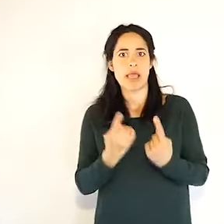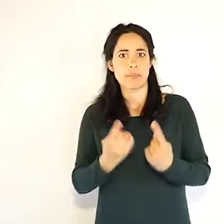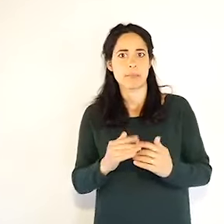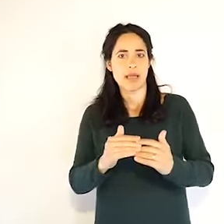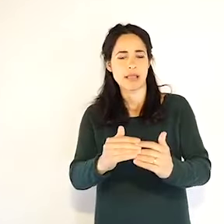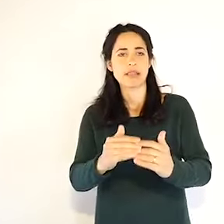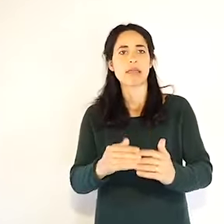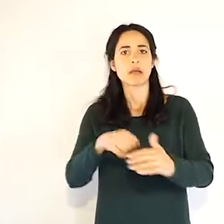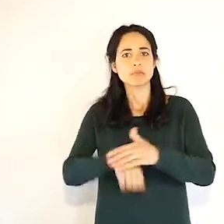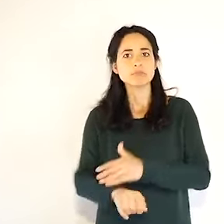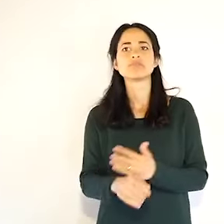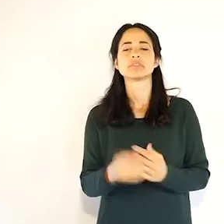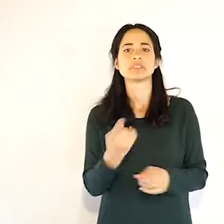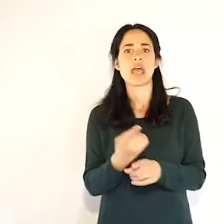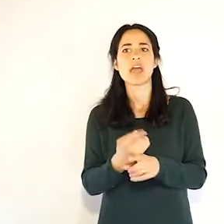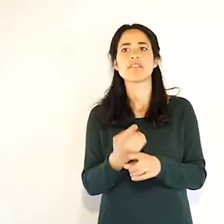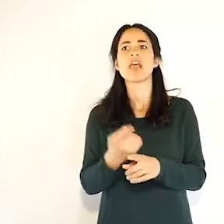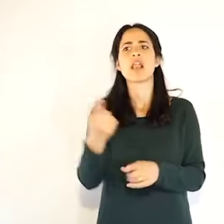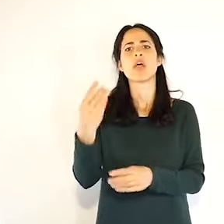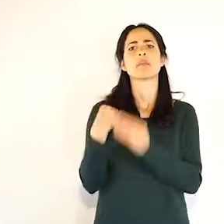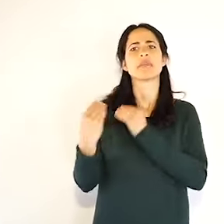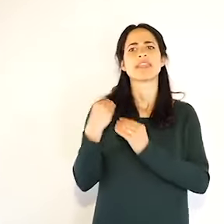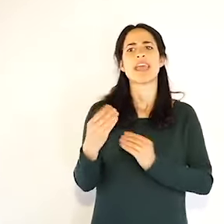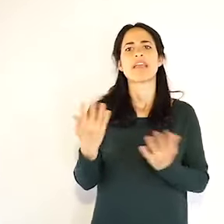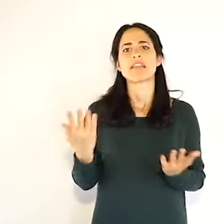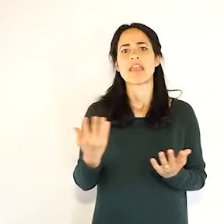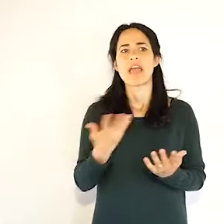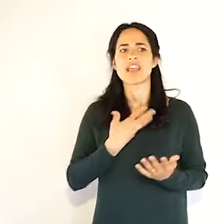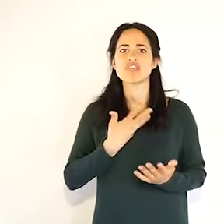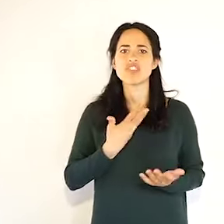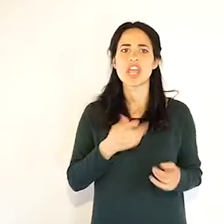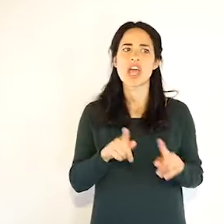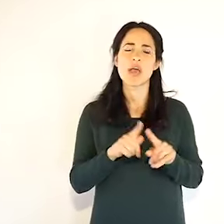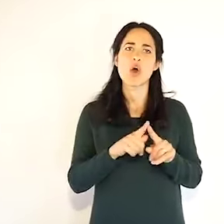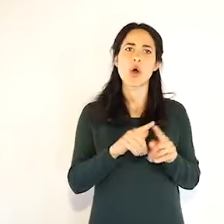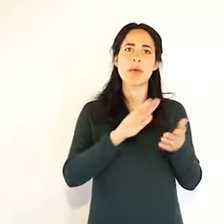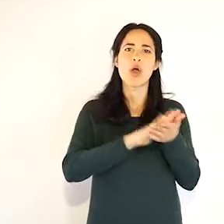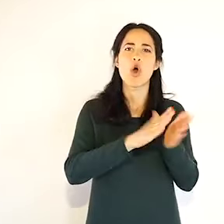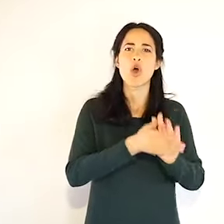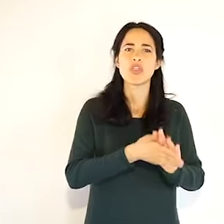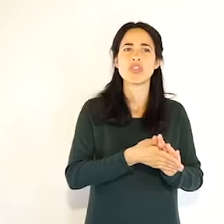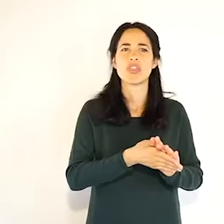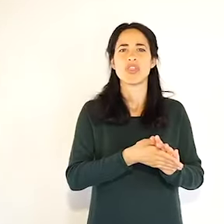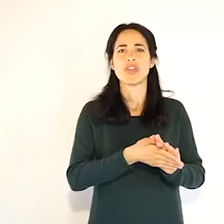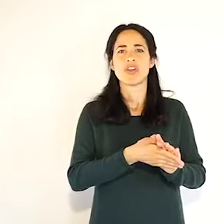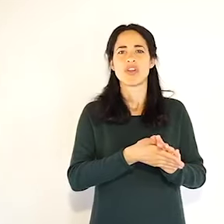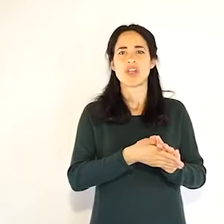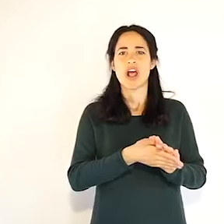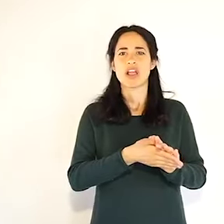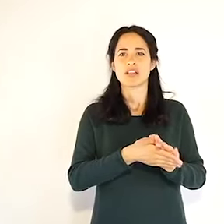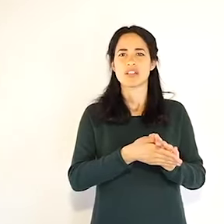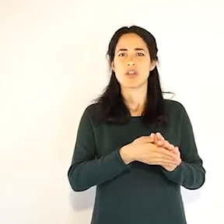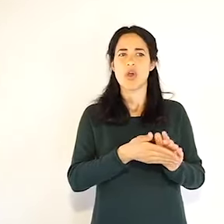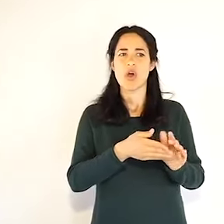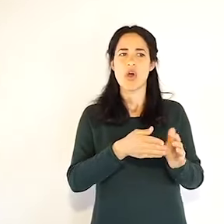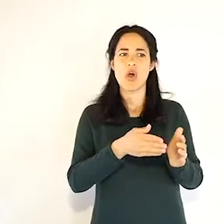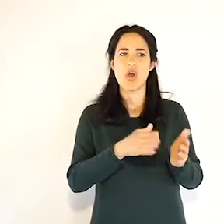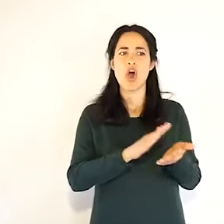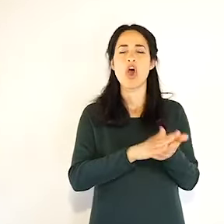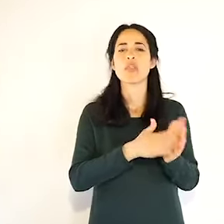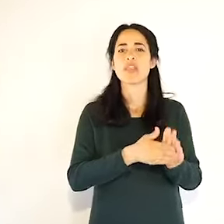volontari per portare a casa al domicilio delle persone la spesa possono